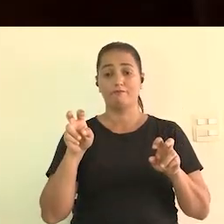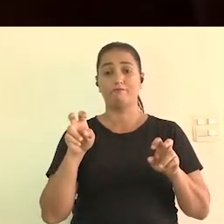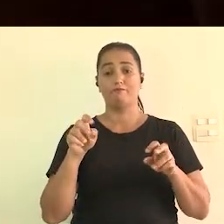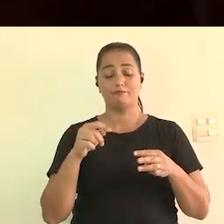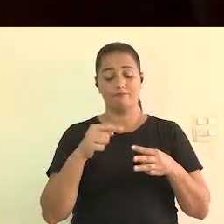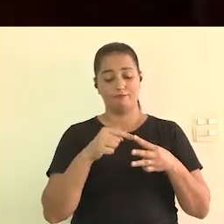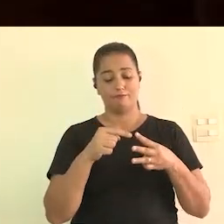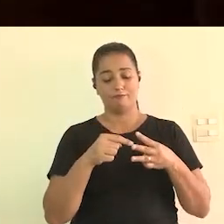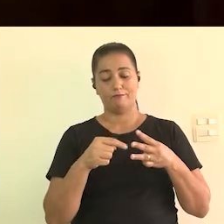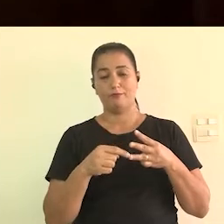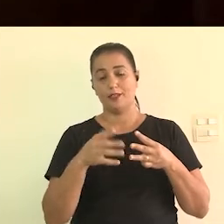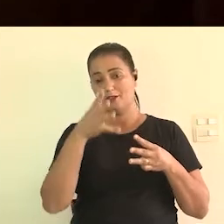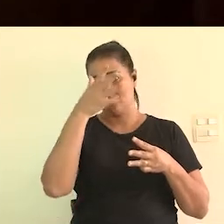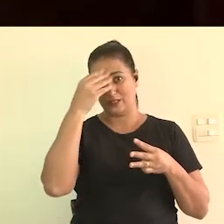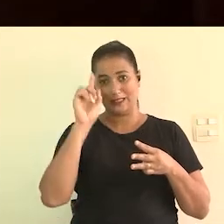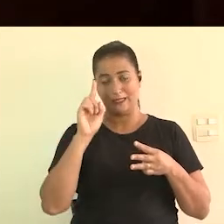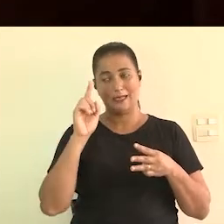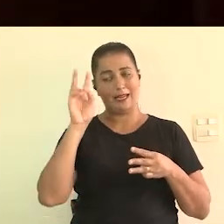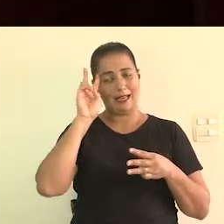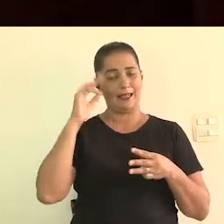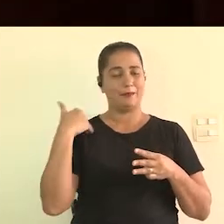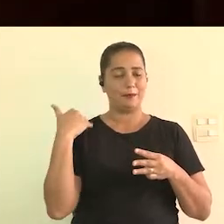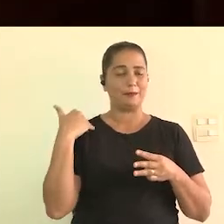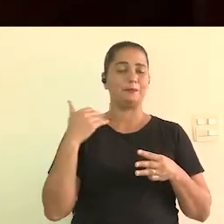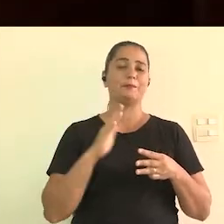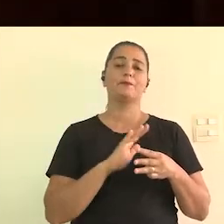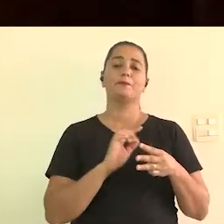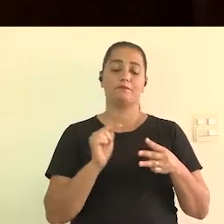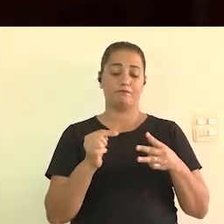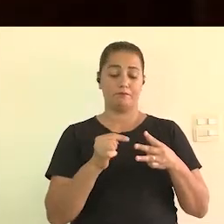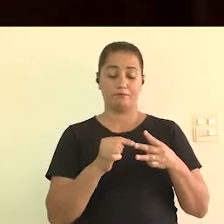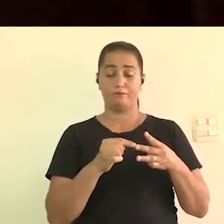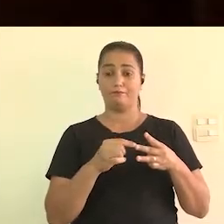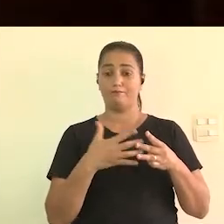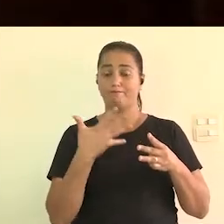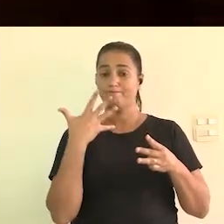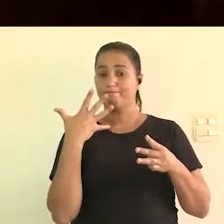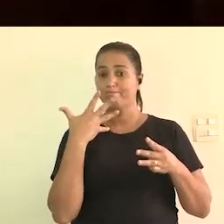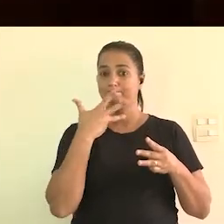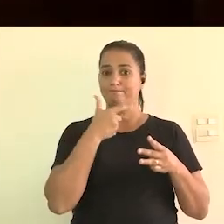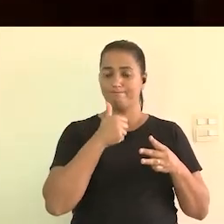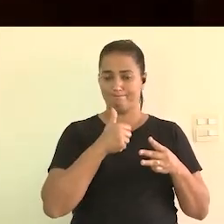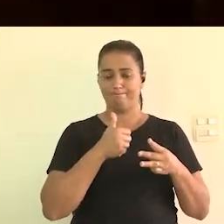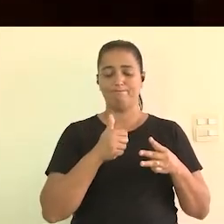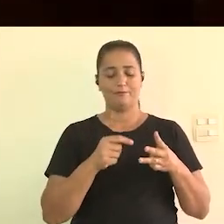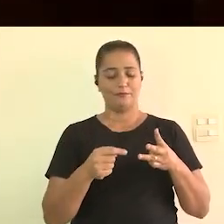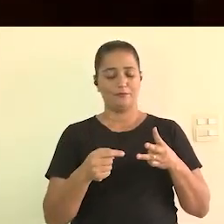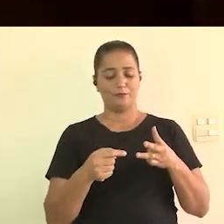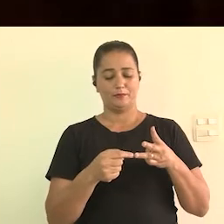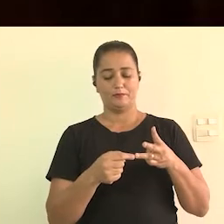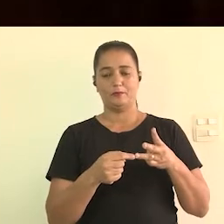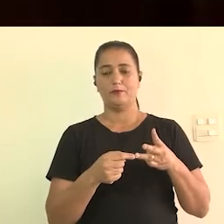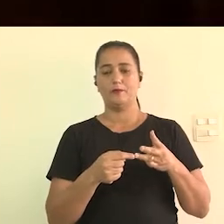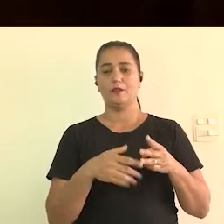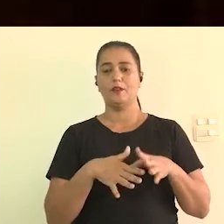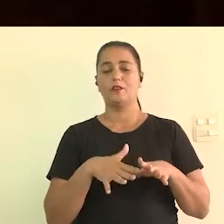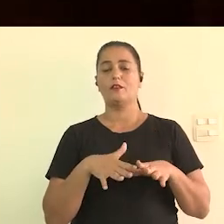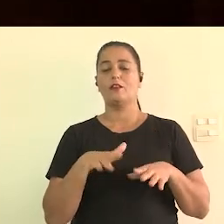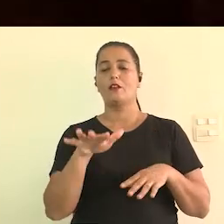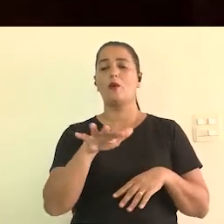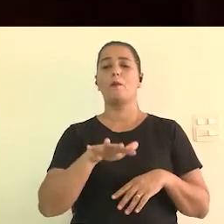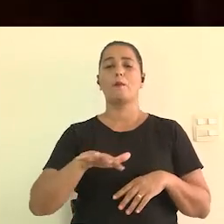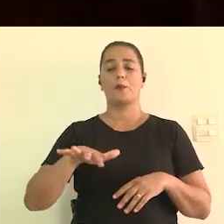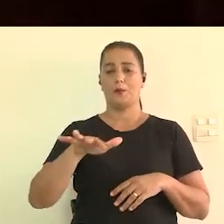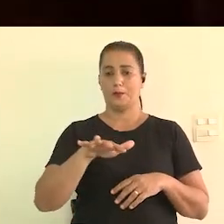os três aqui para eu não esquecer vocês me lembram o outro a questão da estética e o outro a questão da formação de público